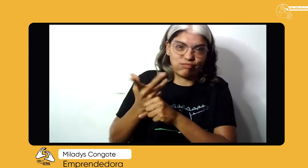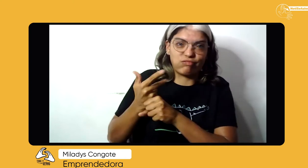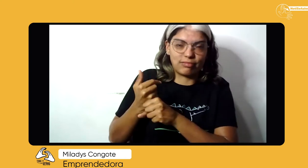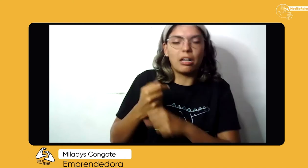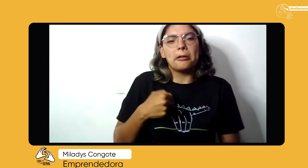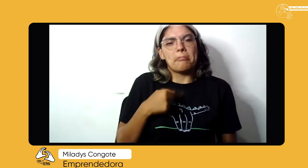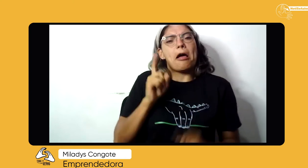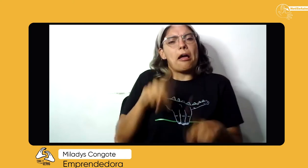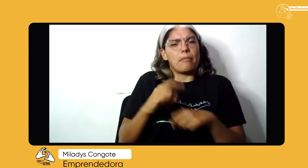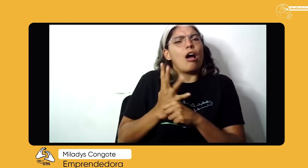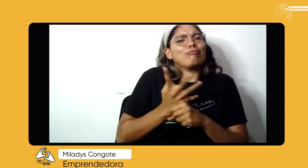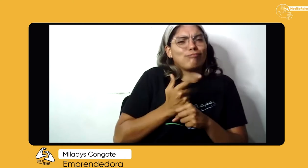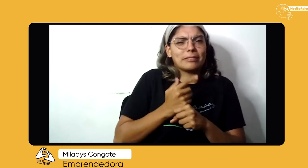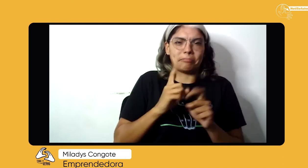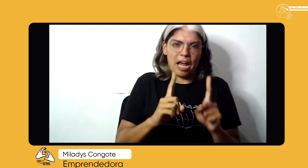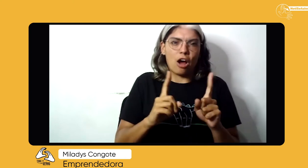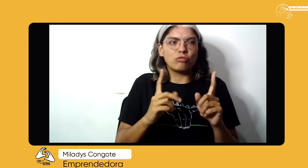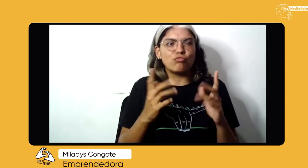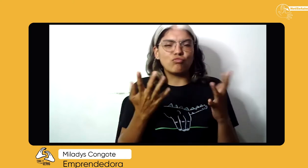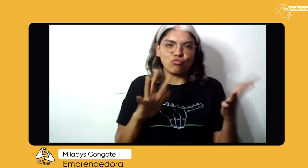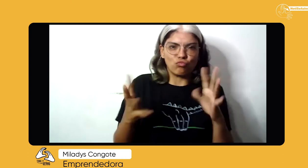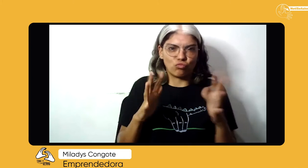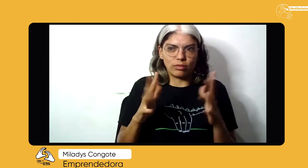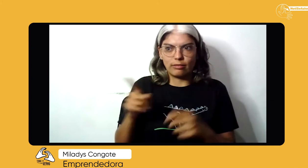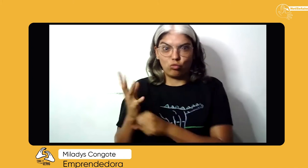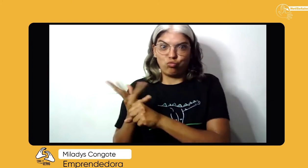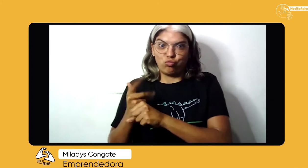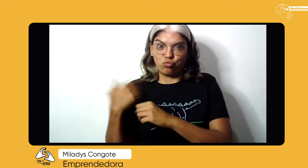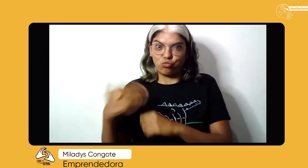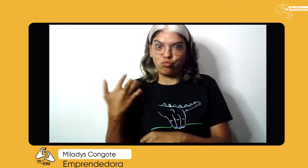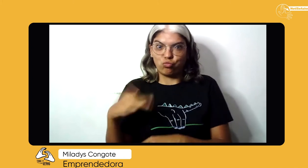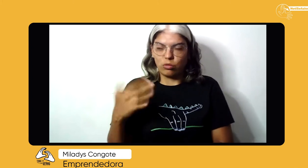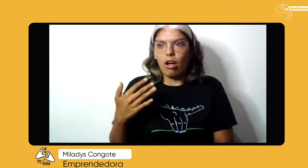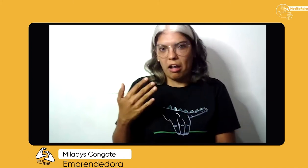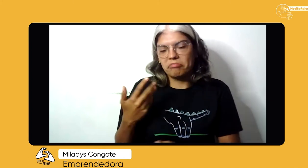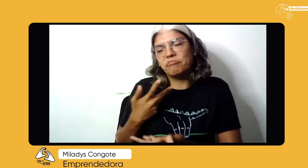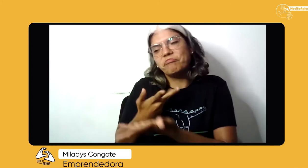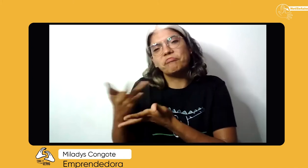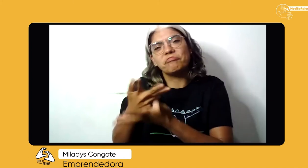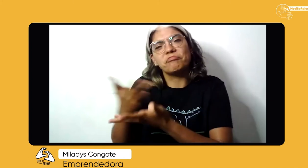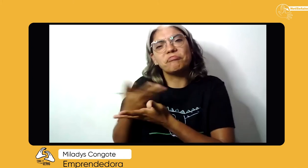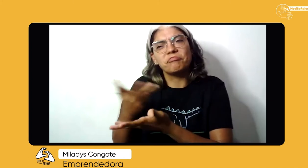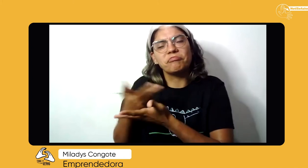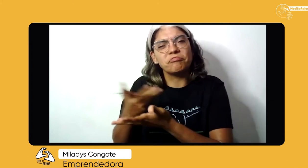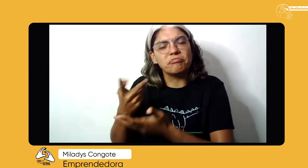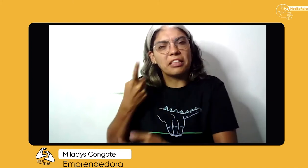interesante de lo que pasa. Yo trabajo con una compañera, es una gran amiga, es una artista, yo también soy